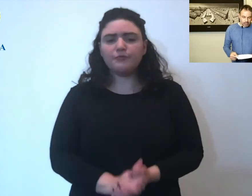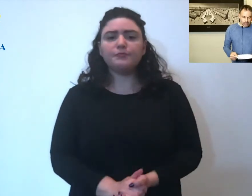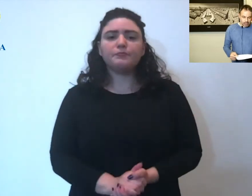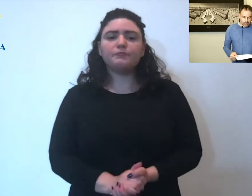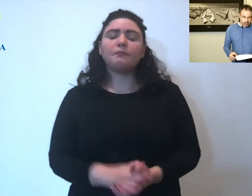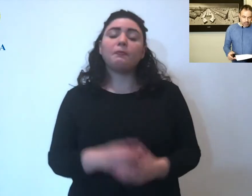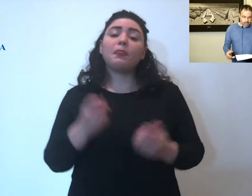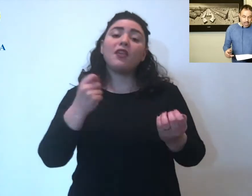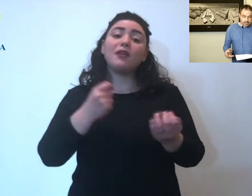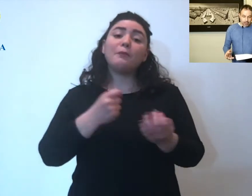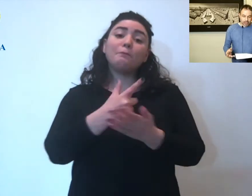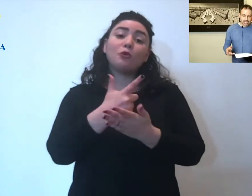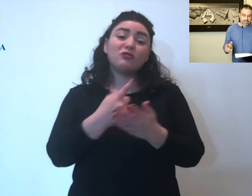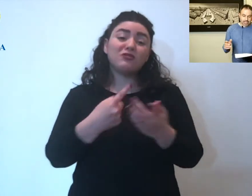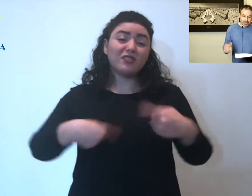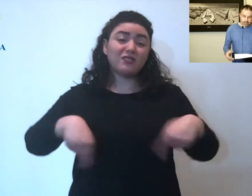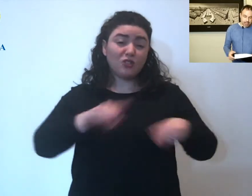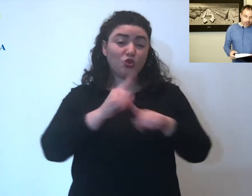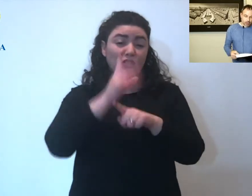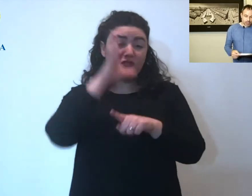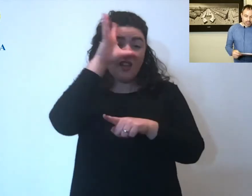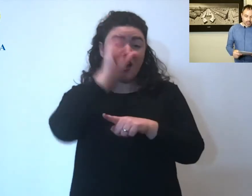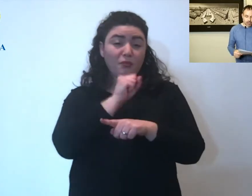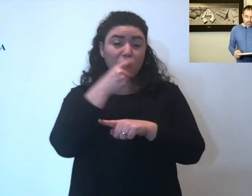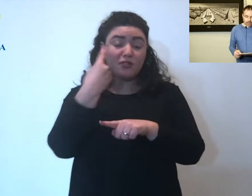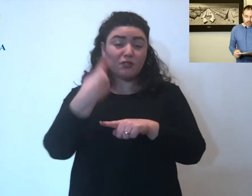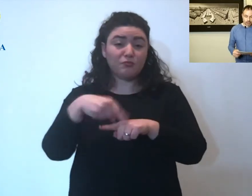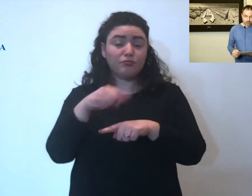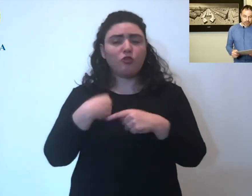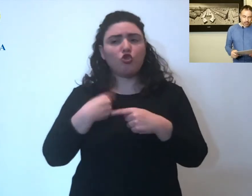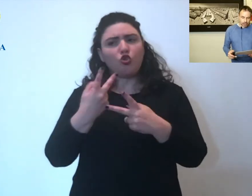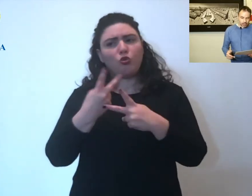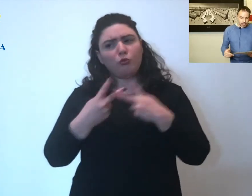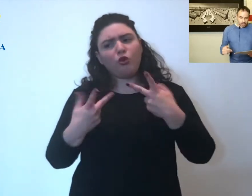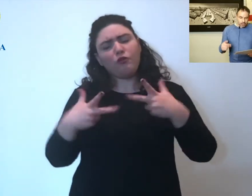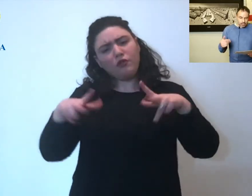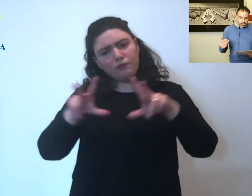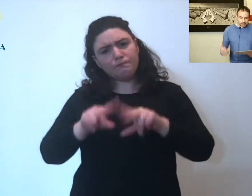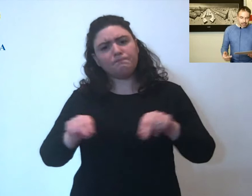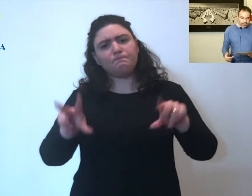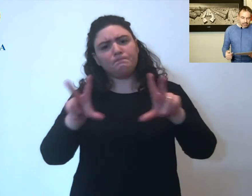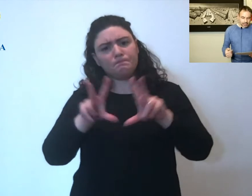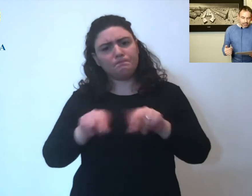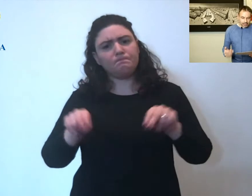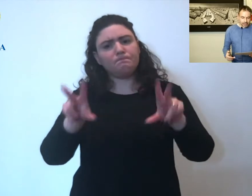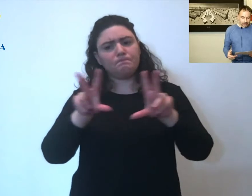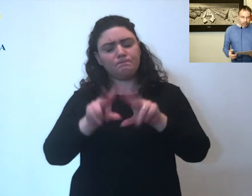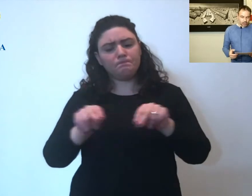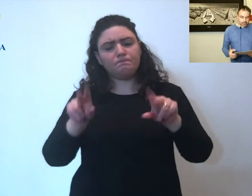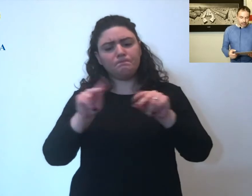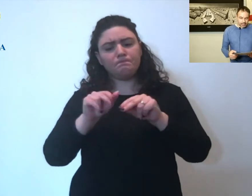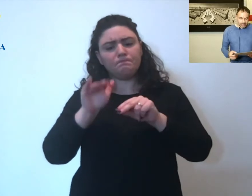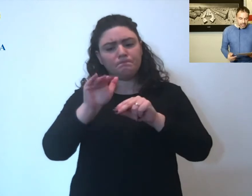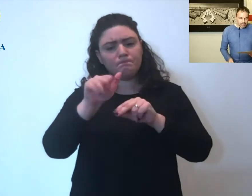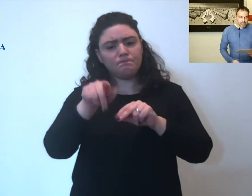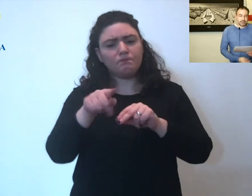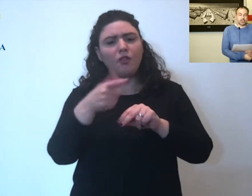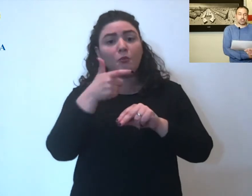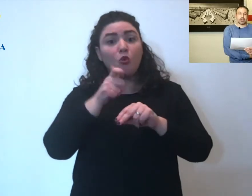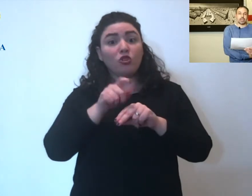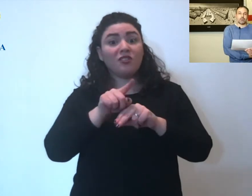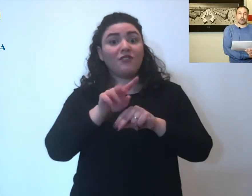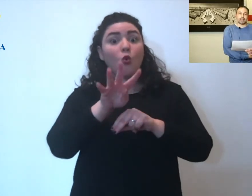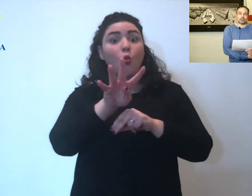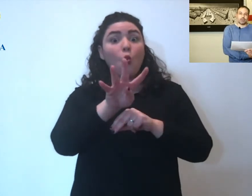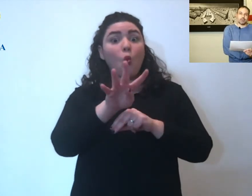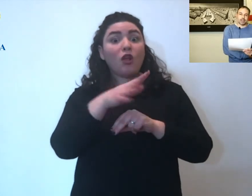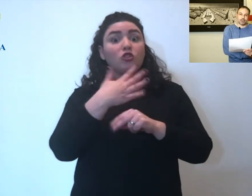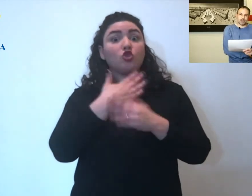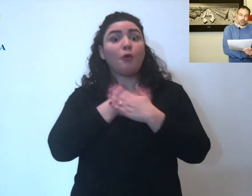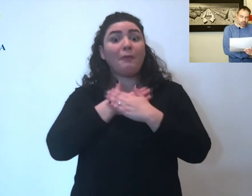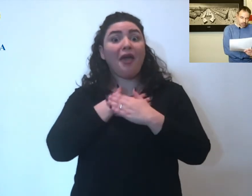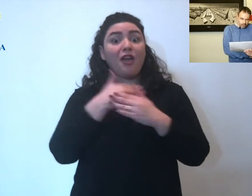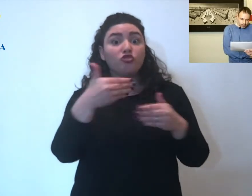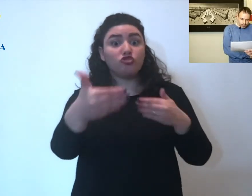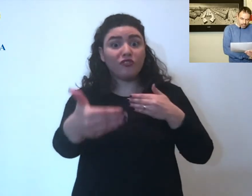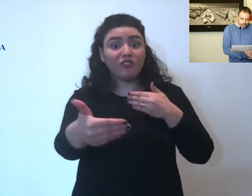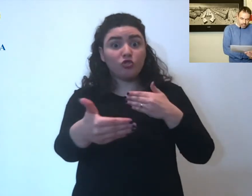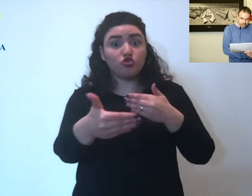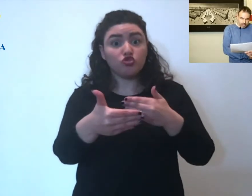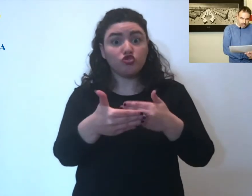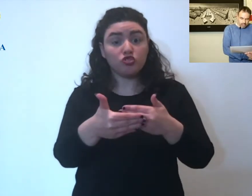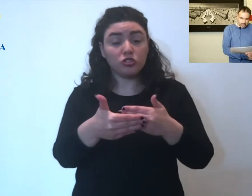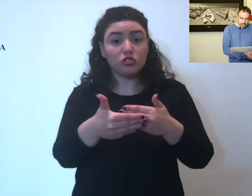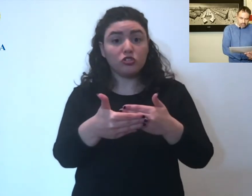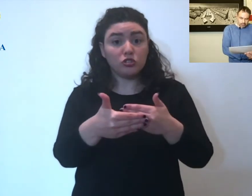riflessioni. È importante che capiamo questa cosa, io proverò a ripeterla tante volte perché si avvicina il 4 di maggio,